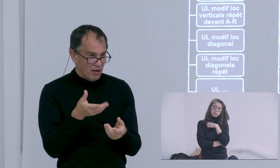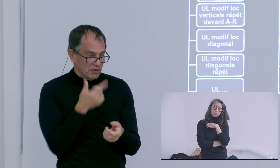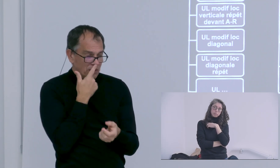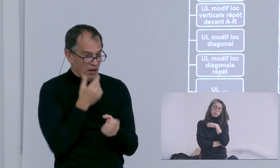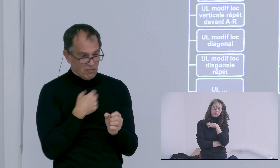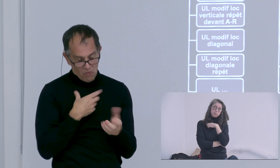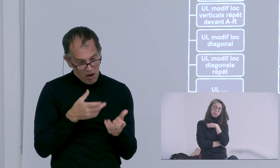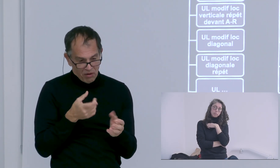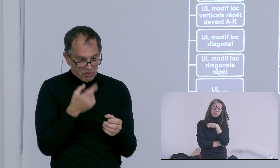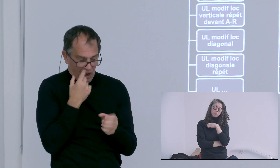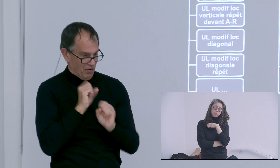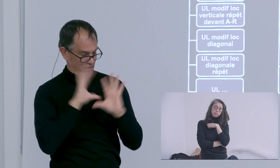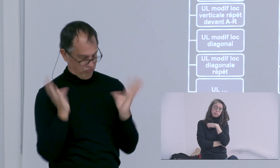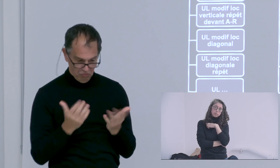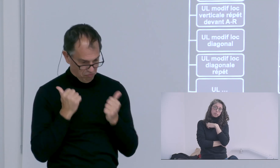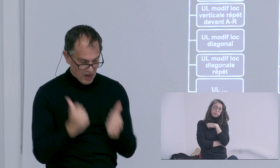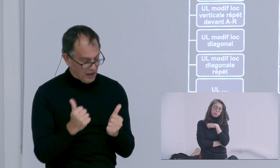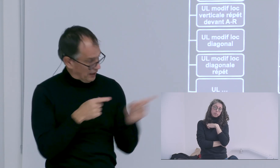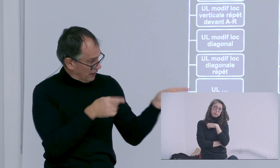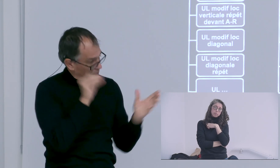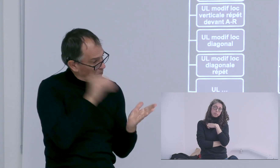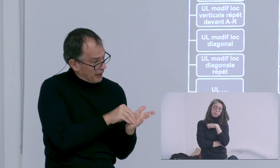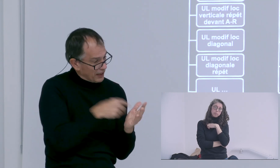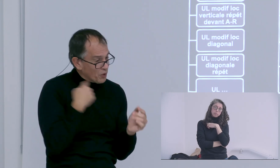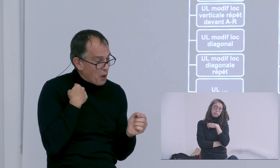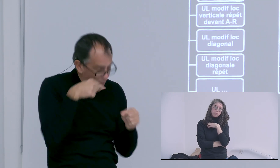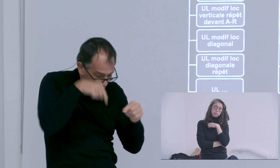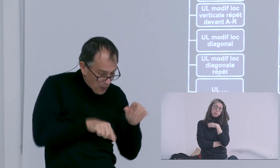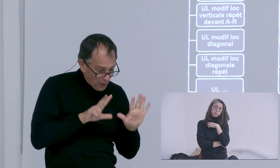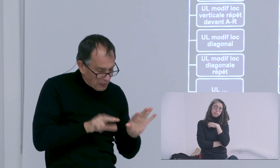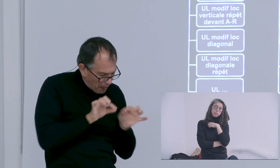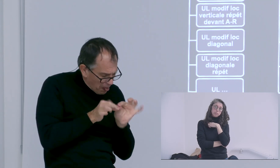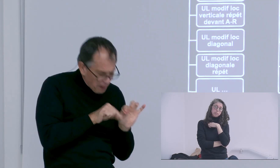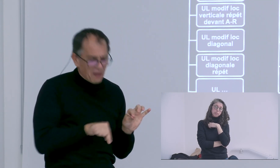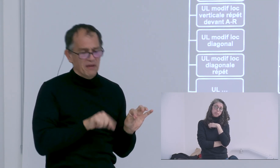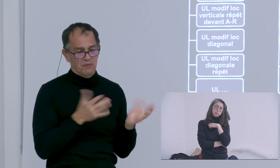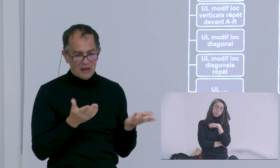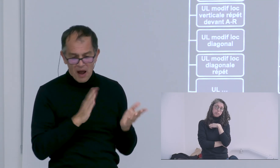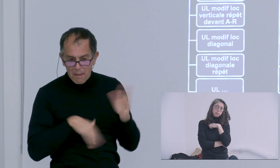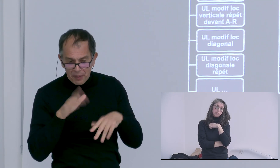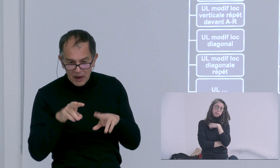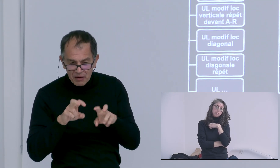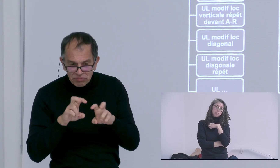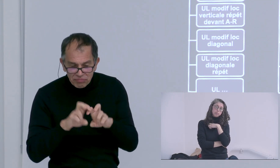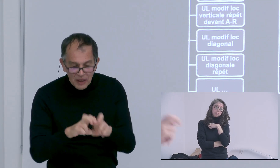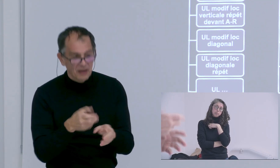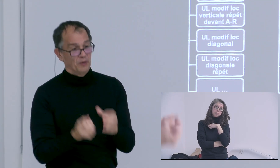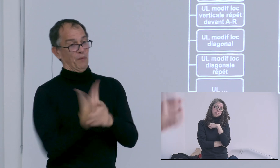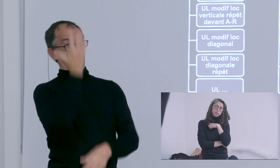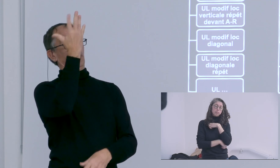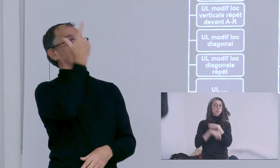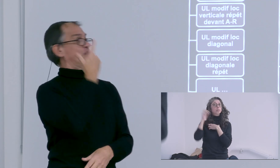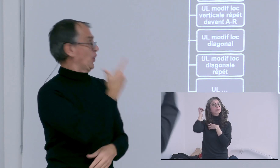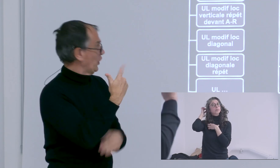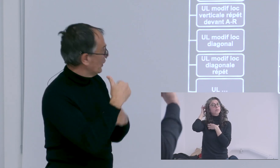illustrative ou non illustrative ces pointages sont applicables donc vous faites référence la référence numéro huit